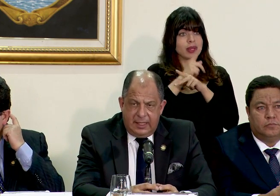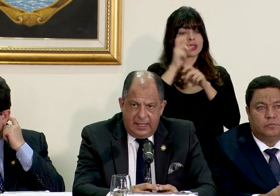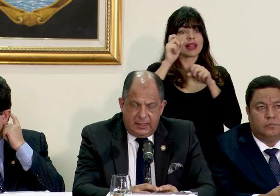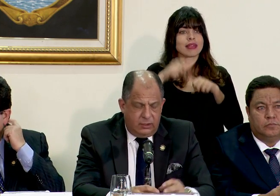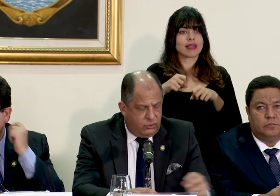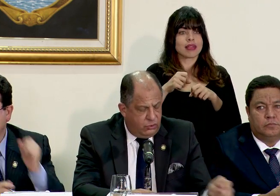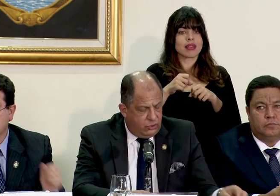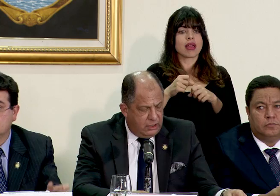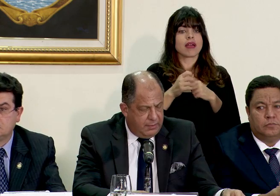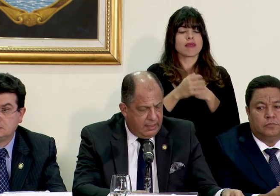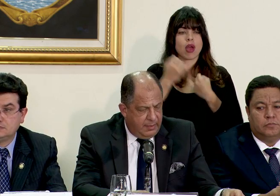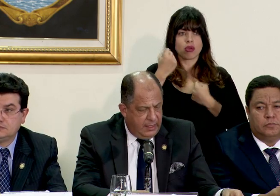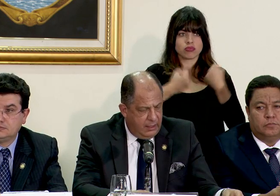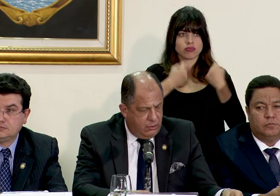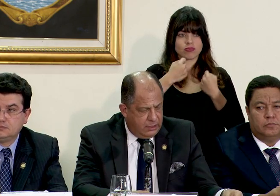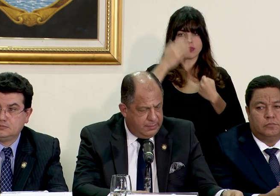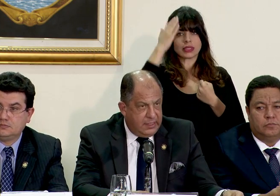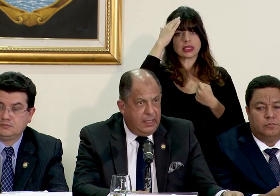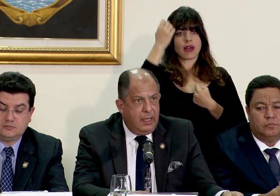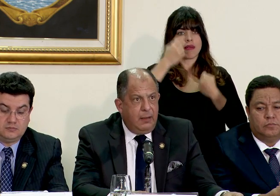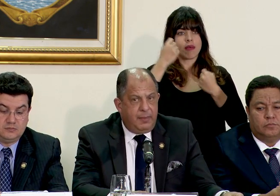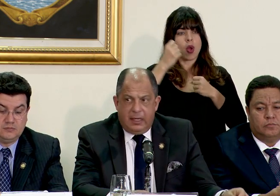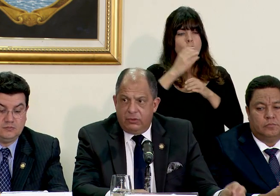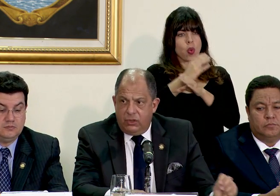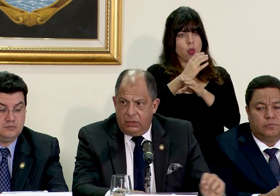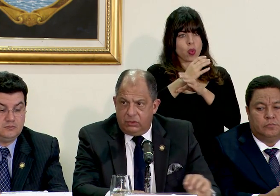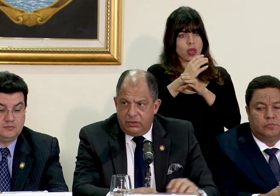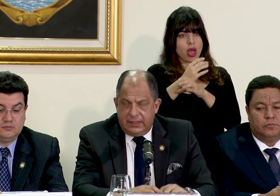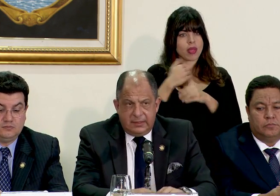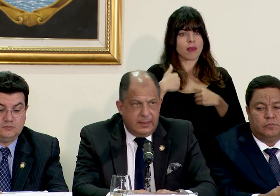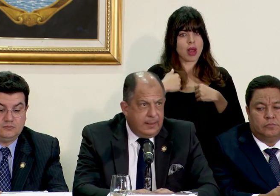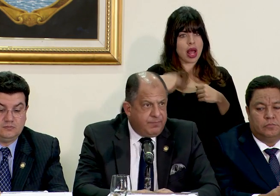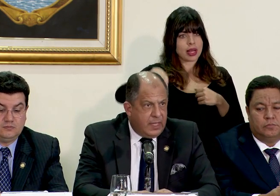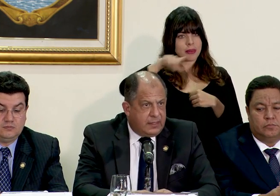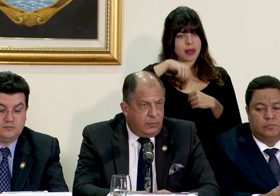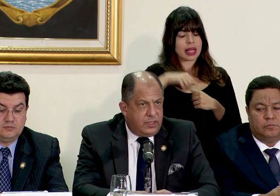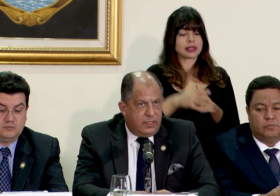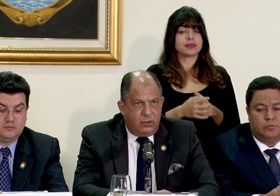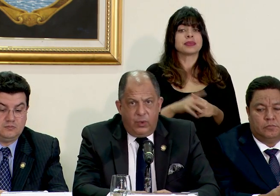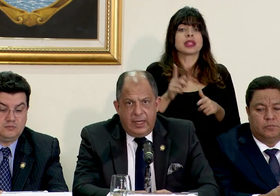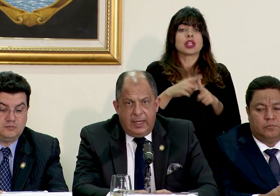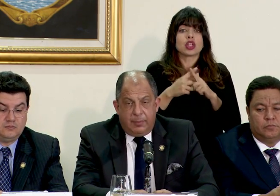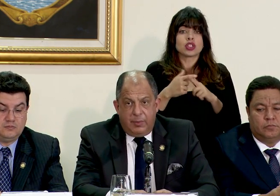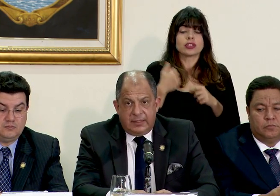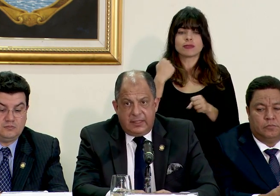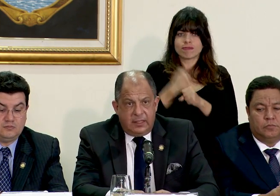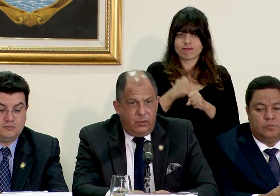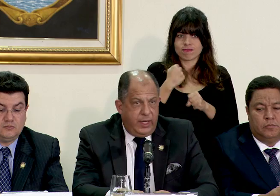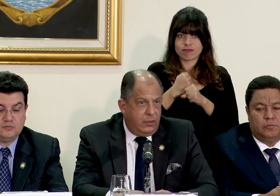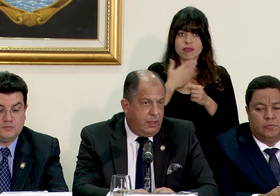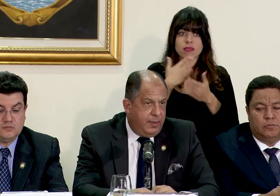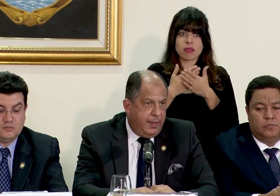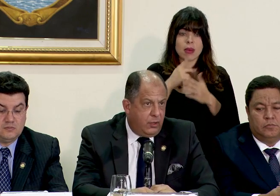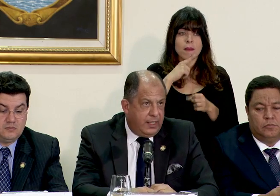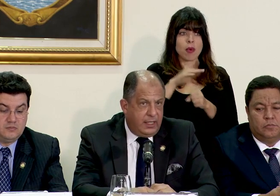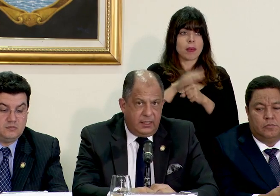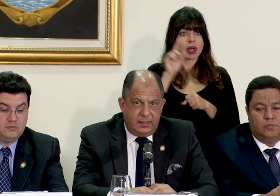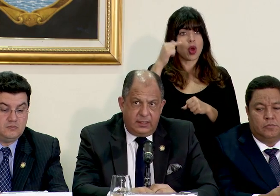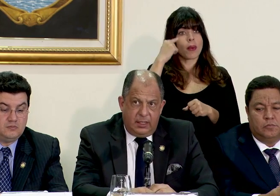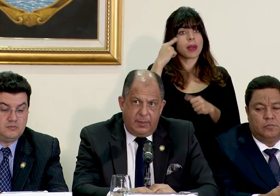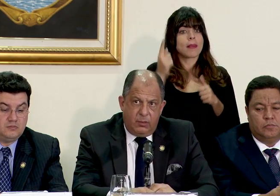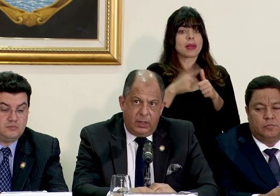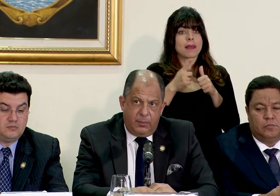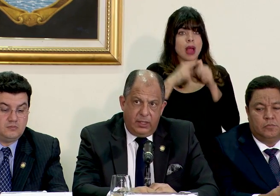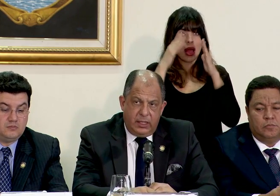alertar se alerta a los conductores para que manejen con especial precaución entonces estamos haciendo buena la promesa de este gobierno el primero que